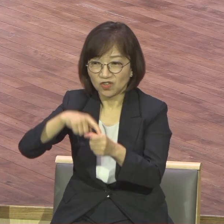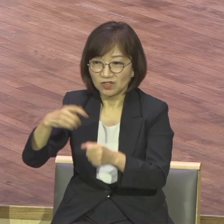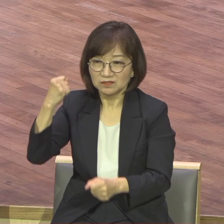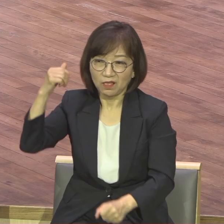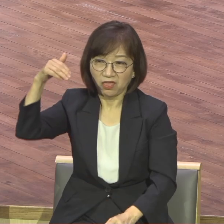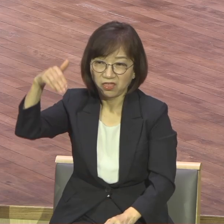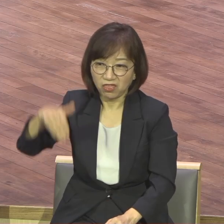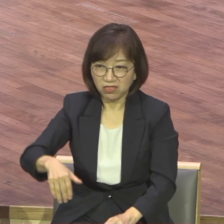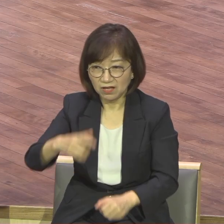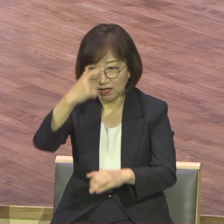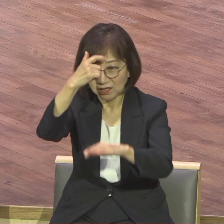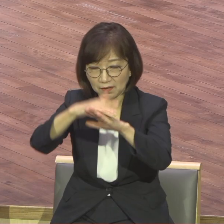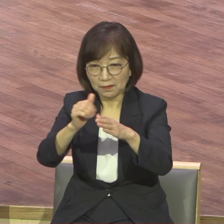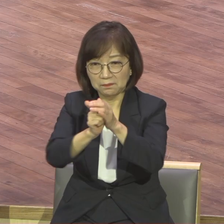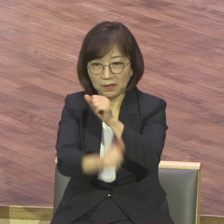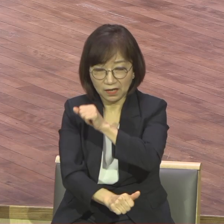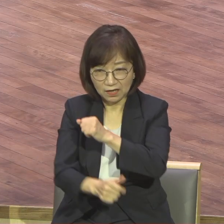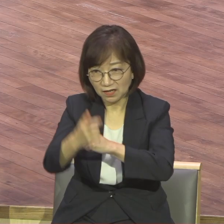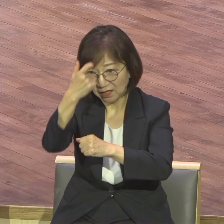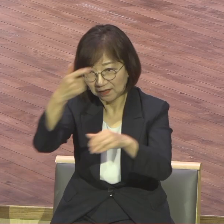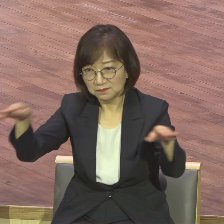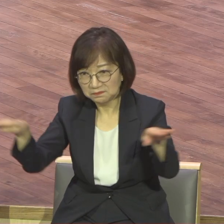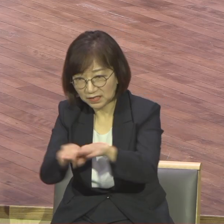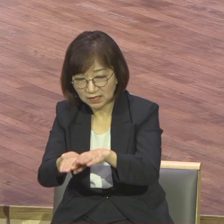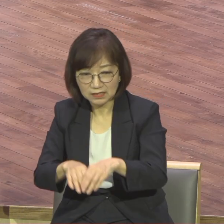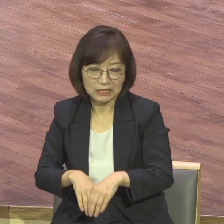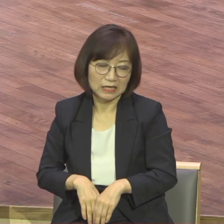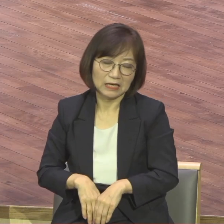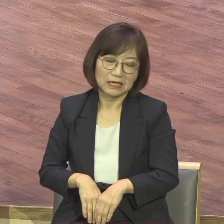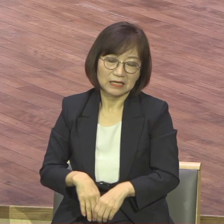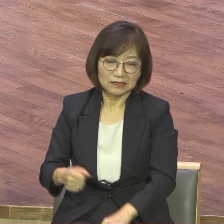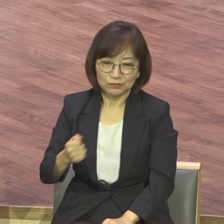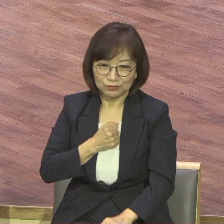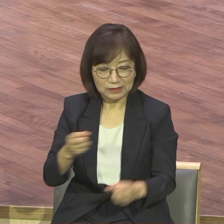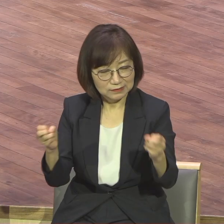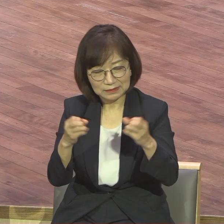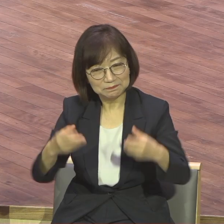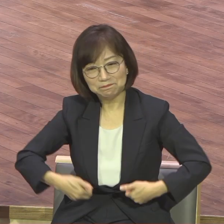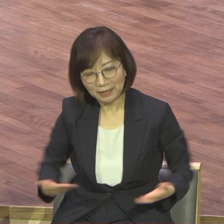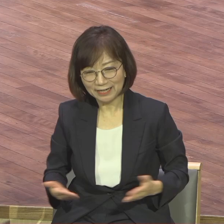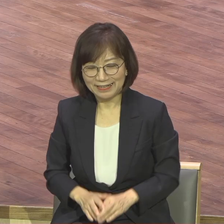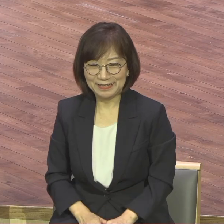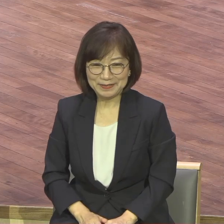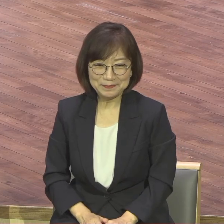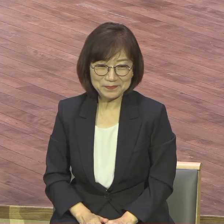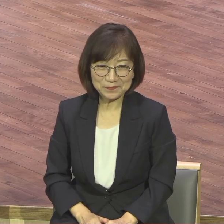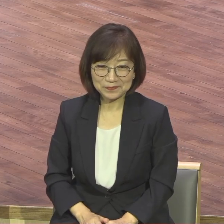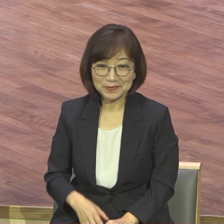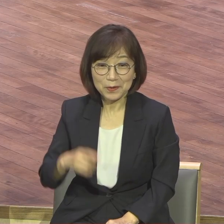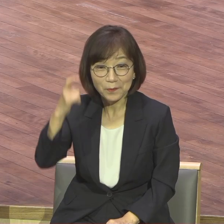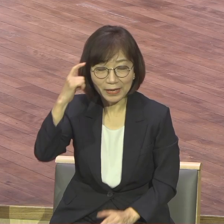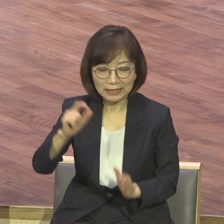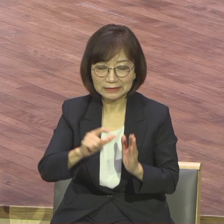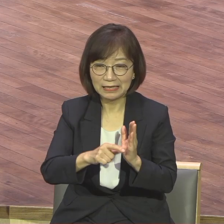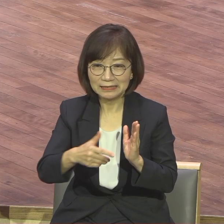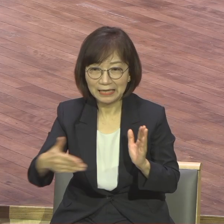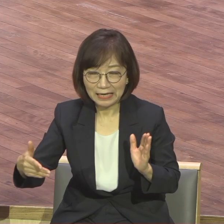있는데 예배 안 드린다 그건 끝난거지요. 나중에는 엄청난 하나님 징계 속에 돌아오겠죠.